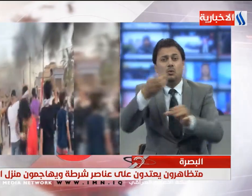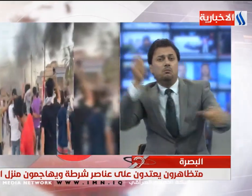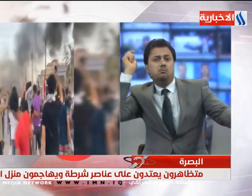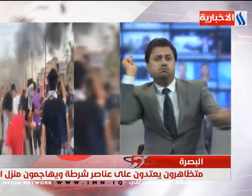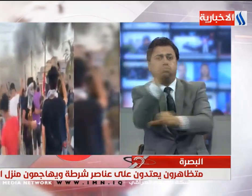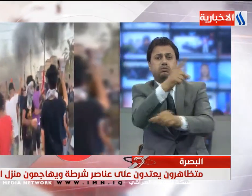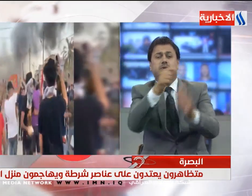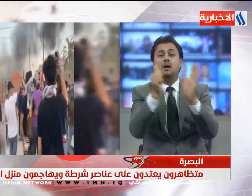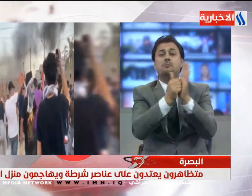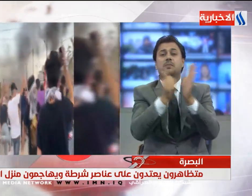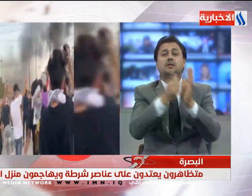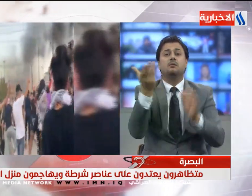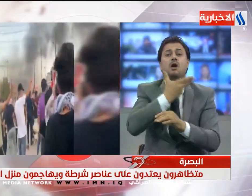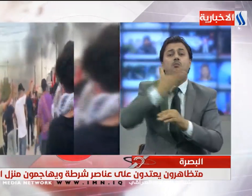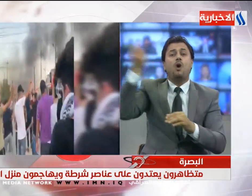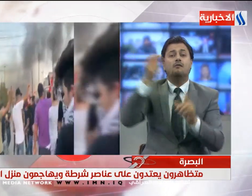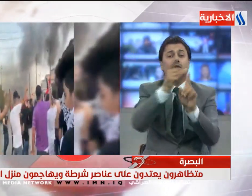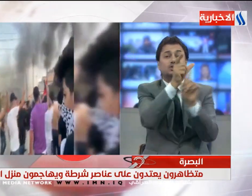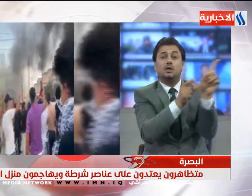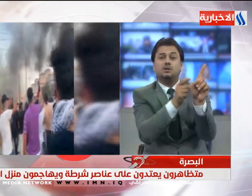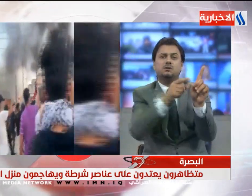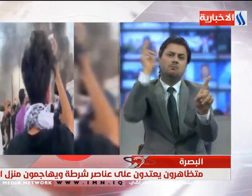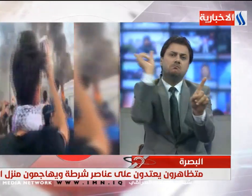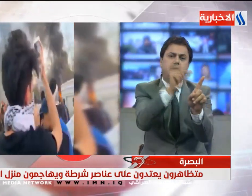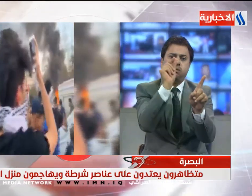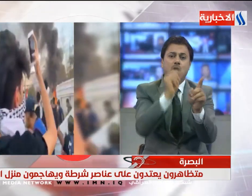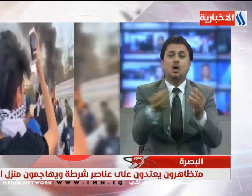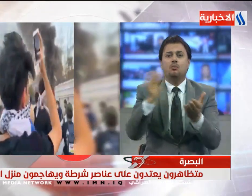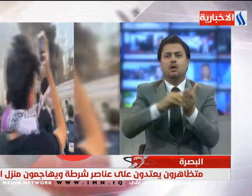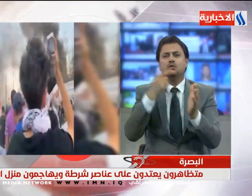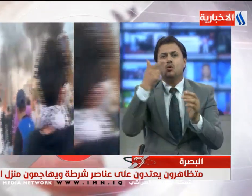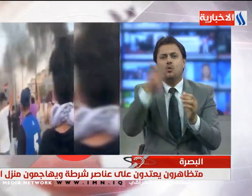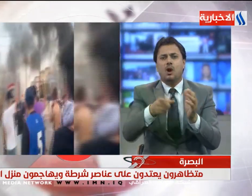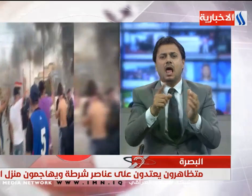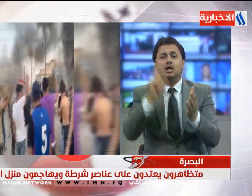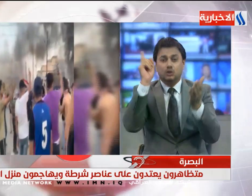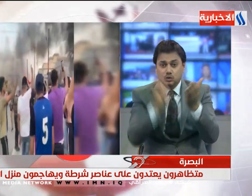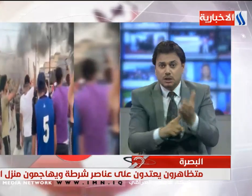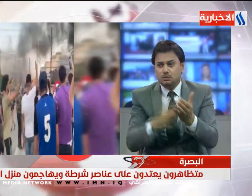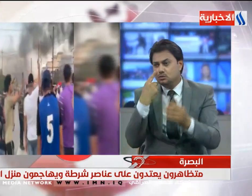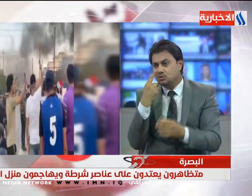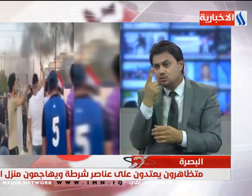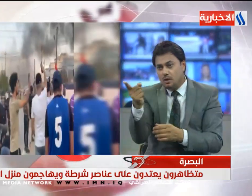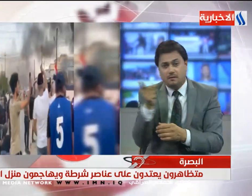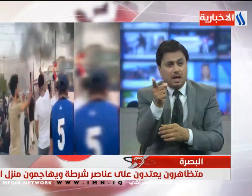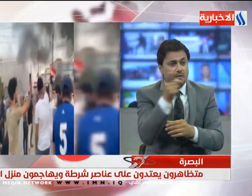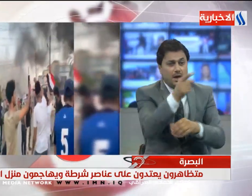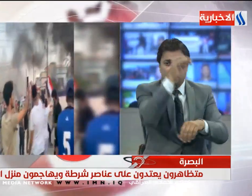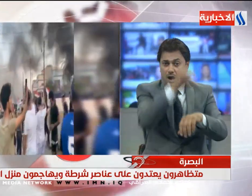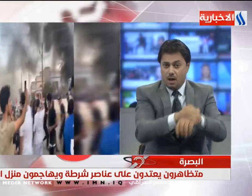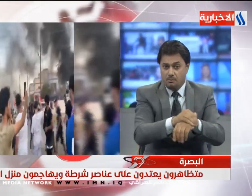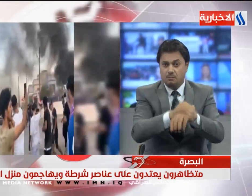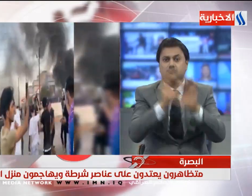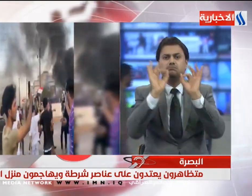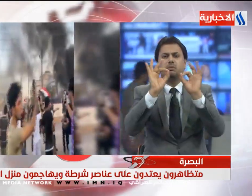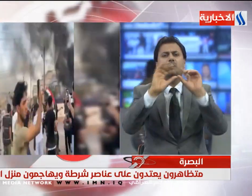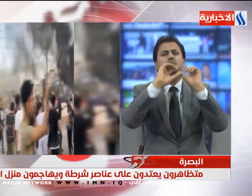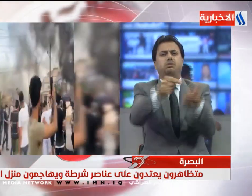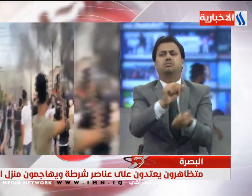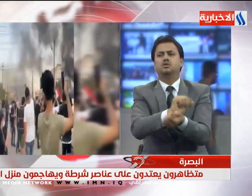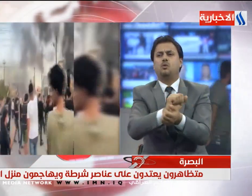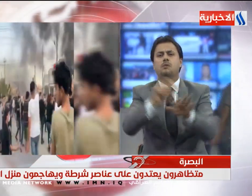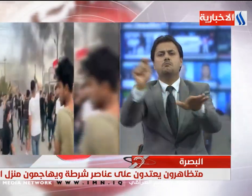قيادة الشرطة أكدت على التعامل وفق الدصوص القانونية ضد كل ما يثبت تورطه بالاعتداء على الأجهزة الأمنية